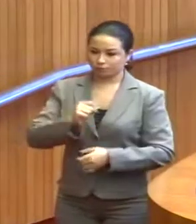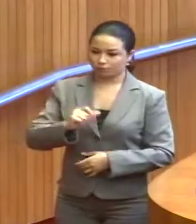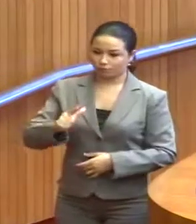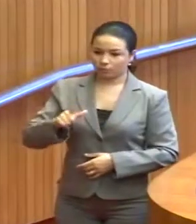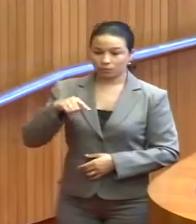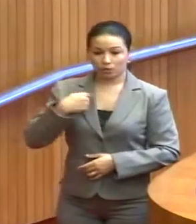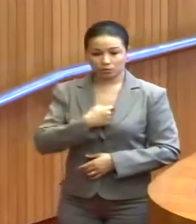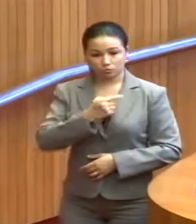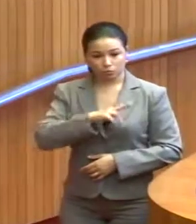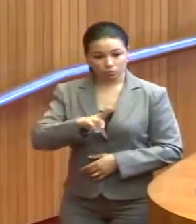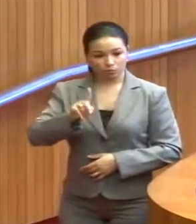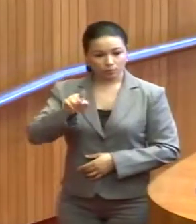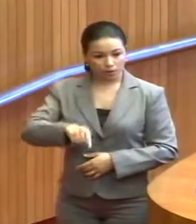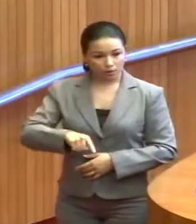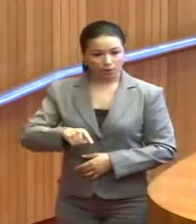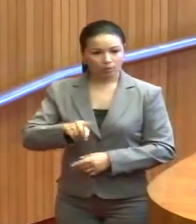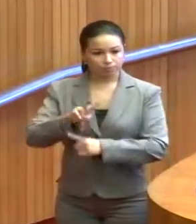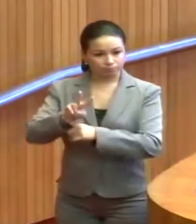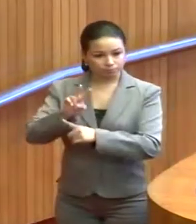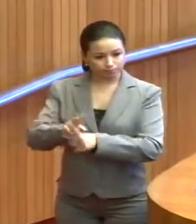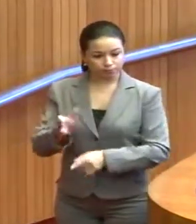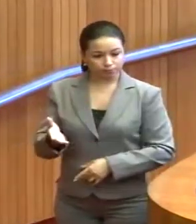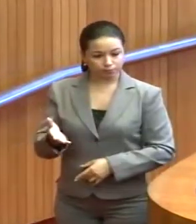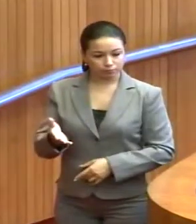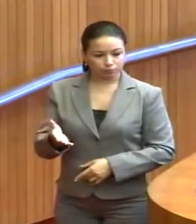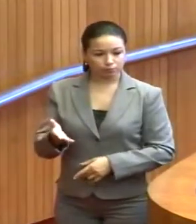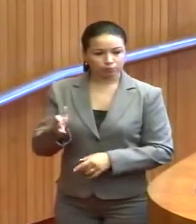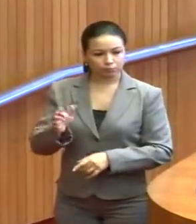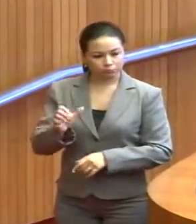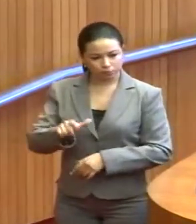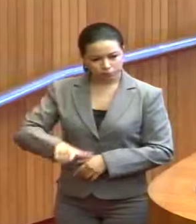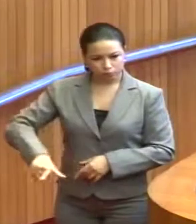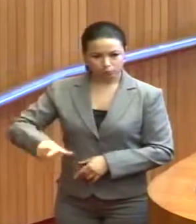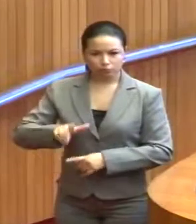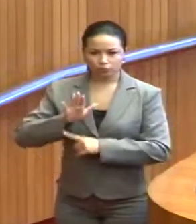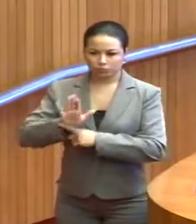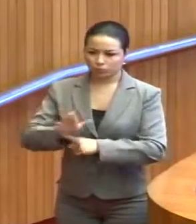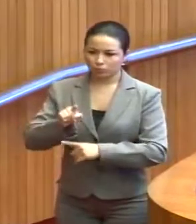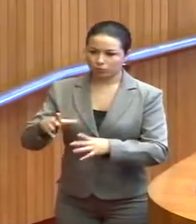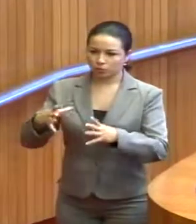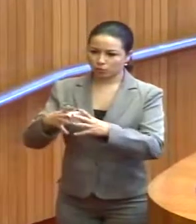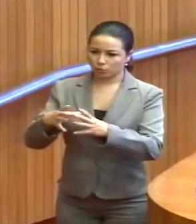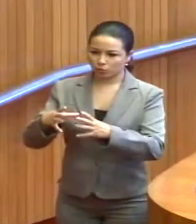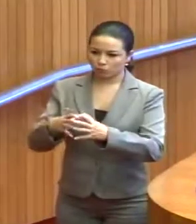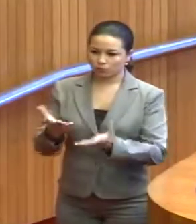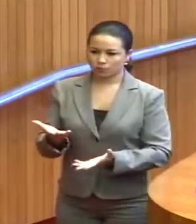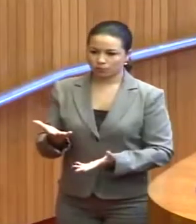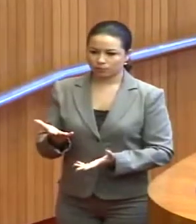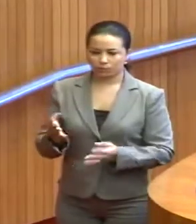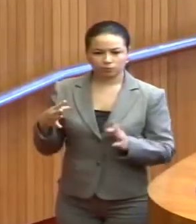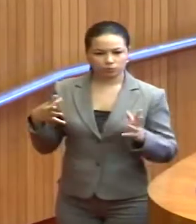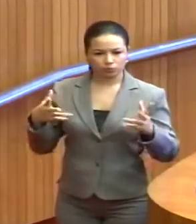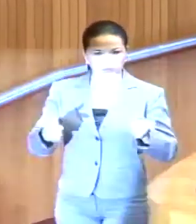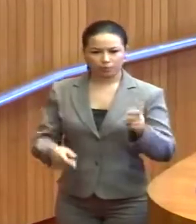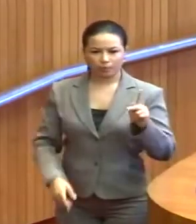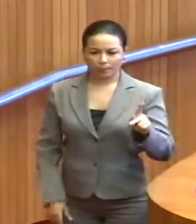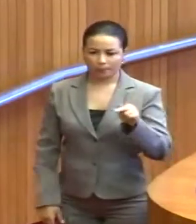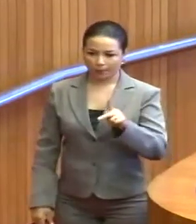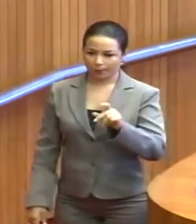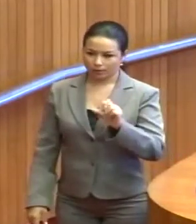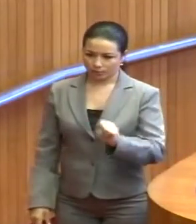nosso nome é posto e defendido e endossado pela executiva, por unanimidade do PPS.